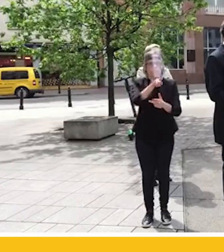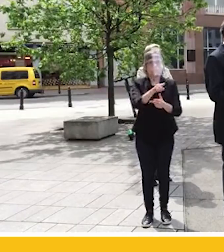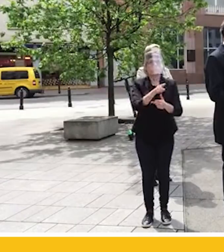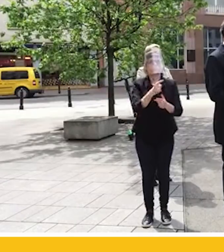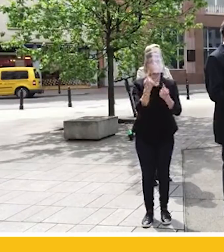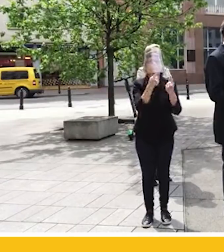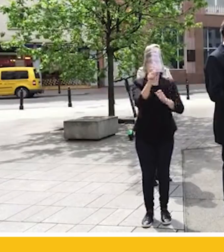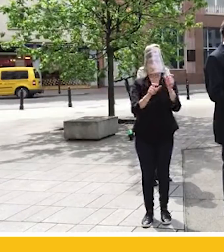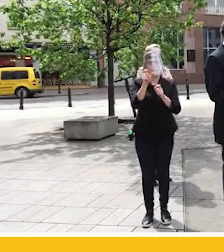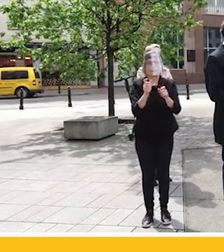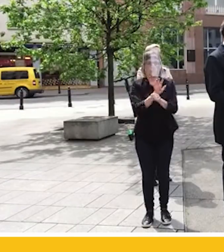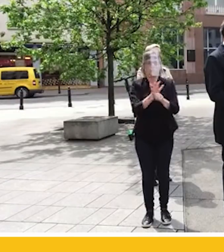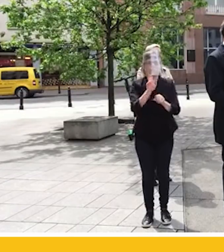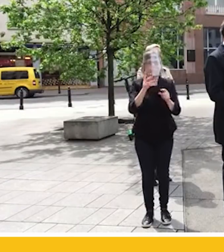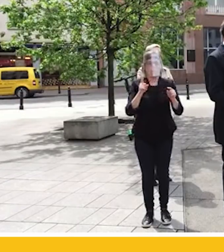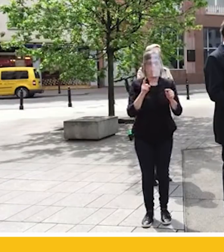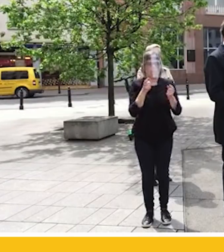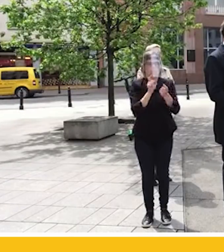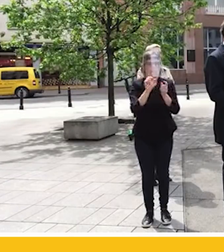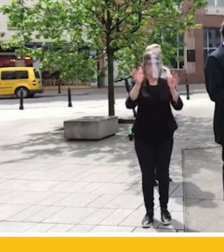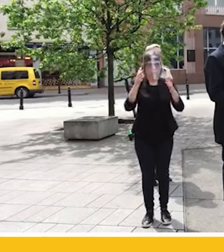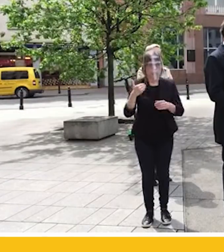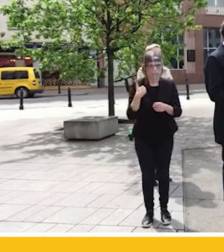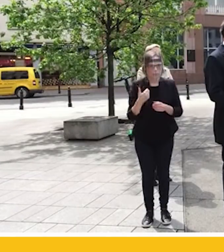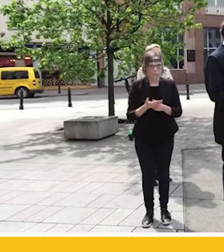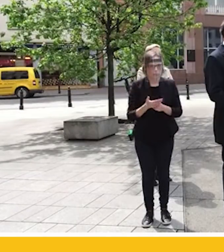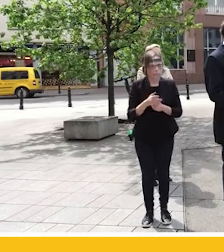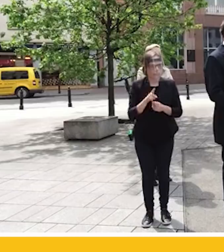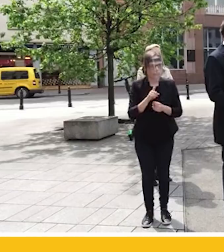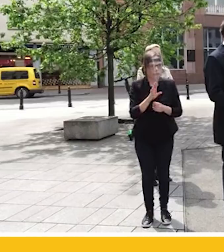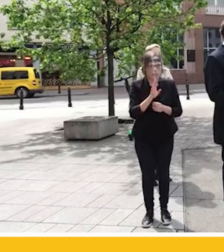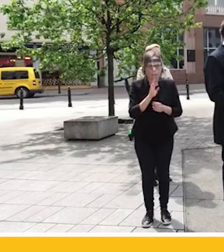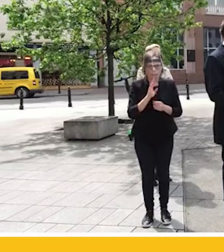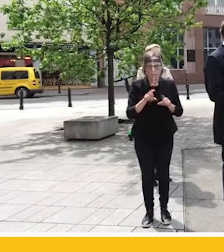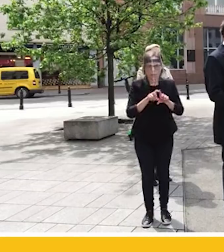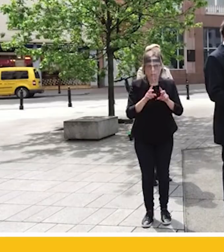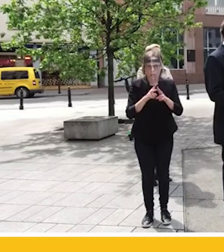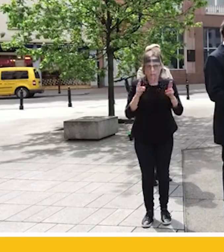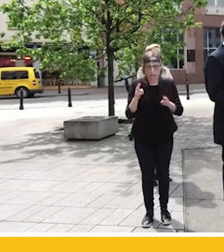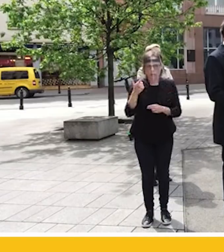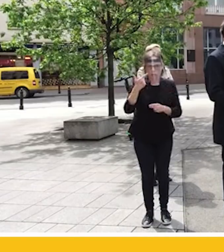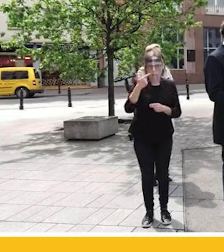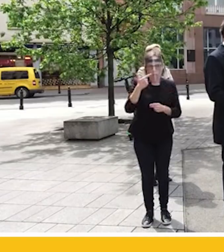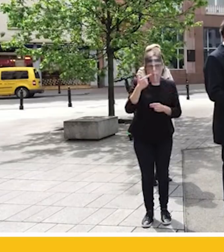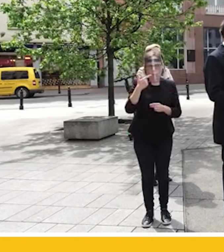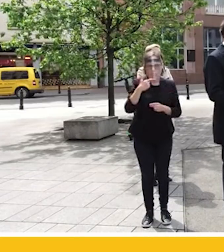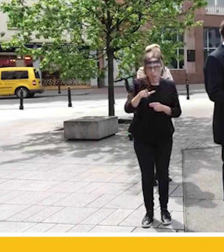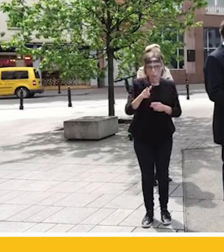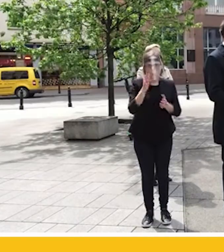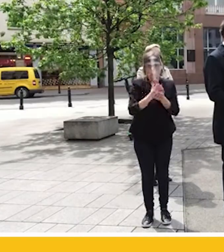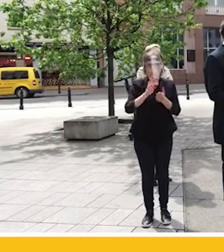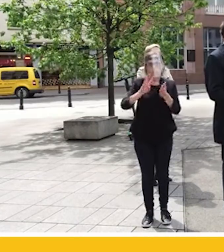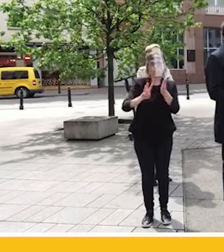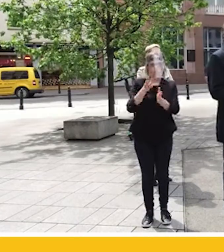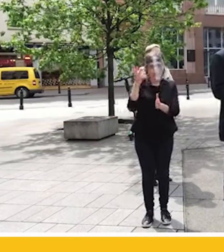było uzasadnione? To była już, jeśli mnie pamięć nie myli, w ciągu dwóch tygodni ostatnich to była czwarta taka siłowa.